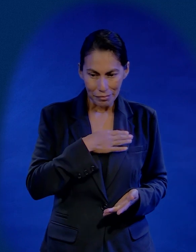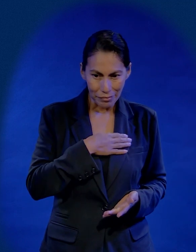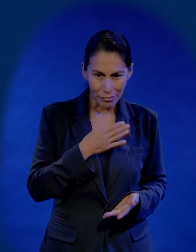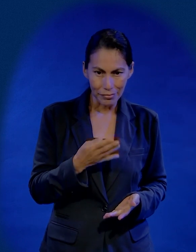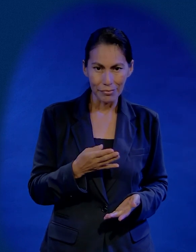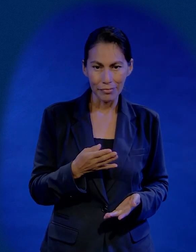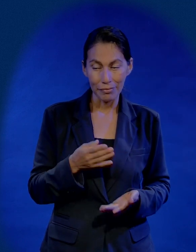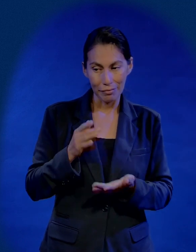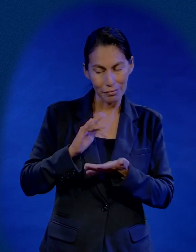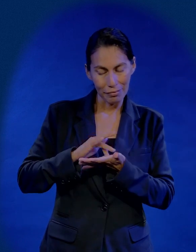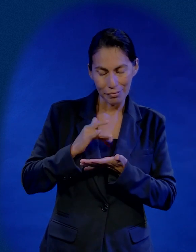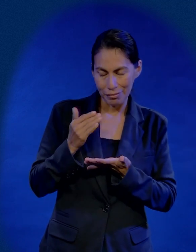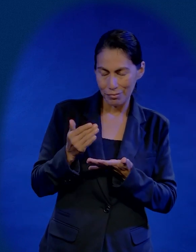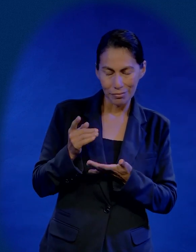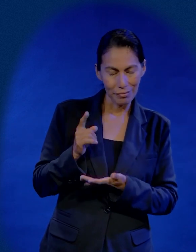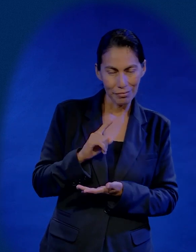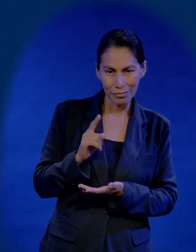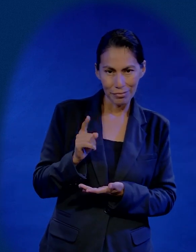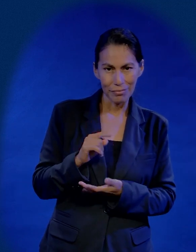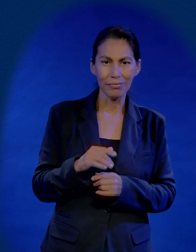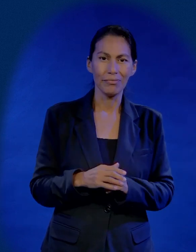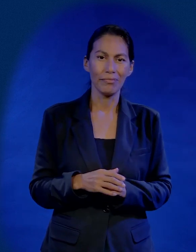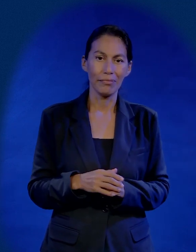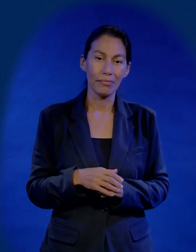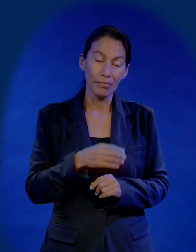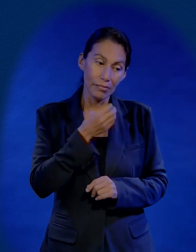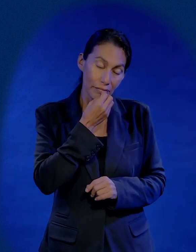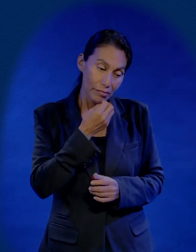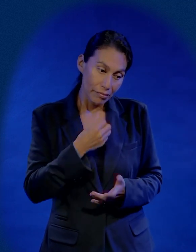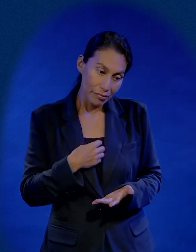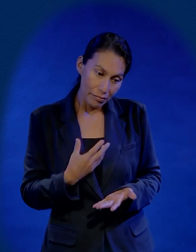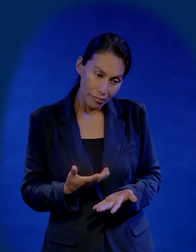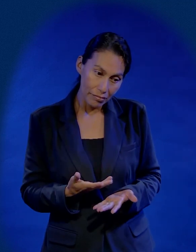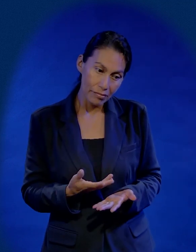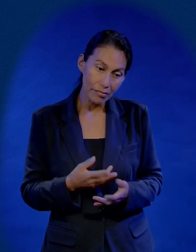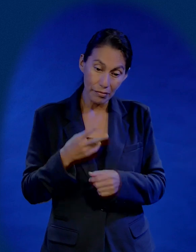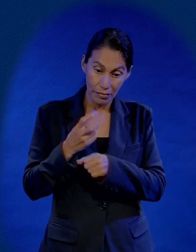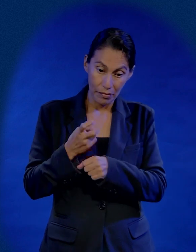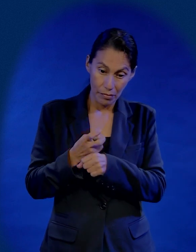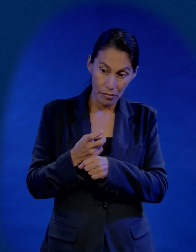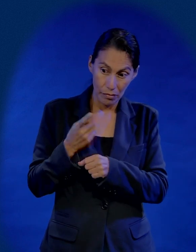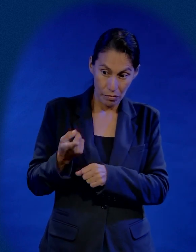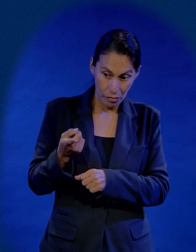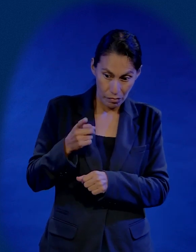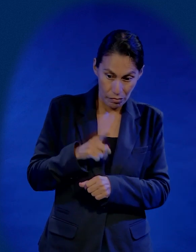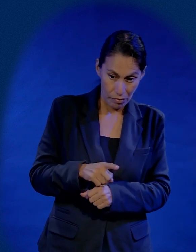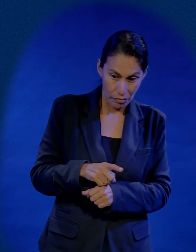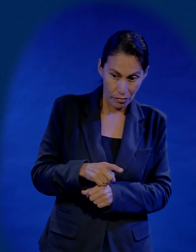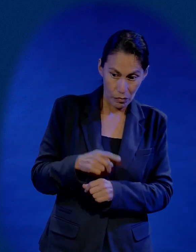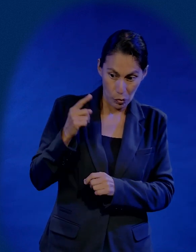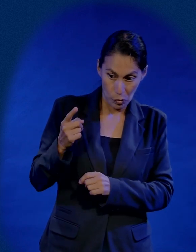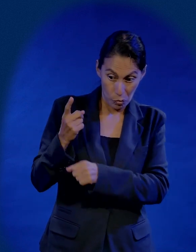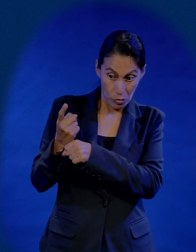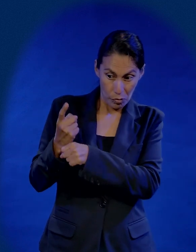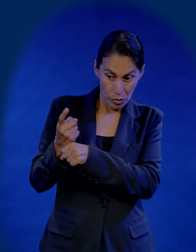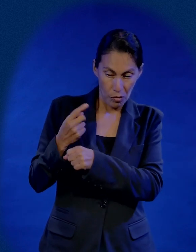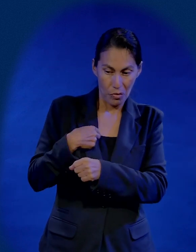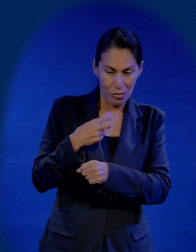Bueno, no tienes que agradecer, basta con que me hagas el segundo al mando en tu reino.